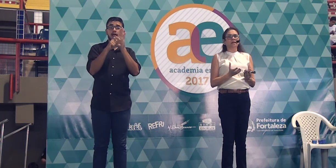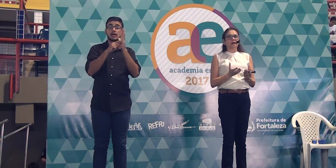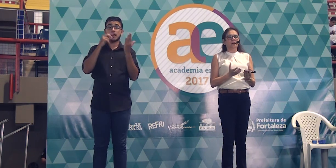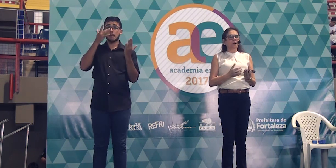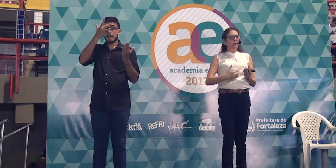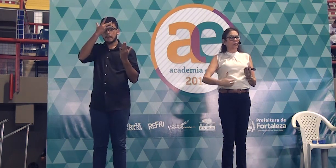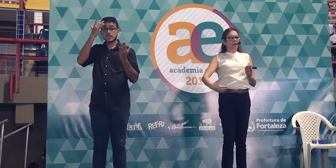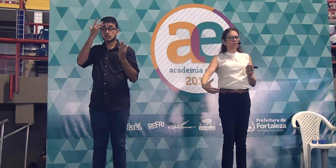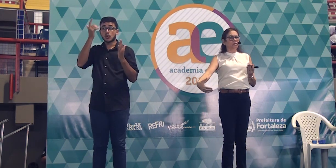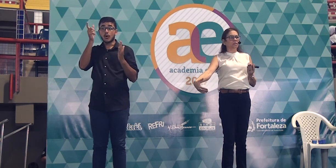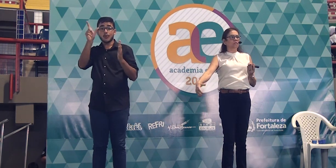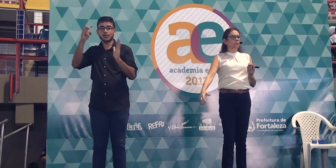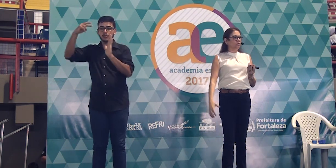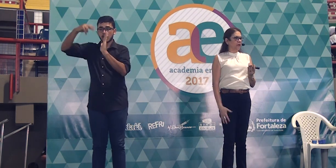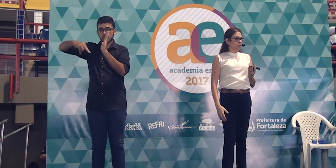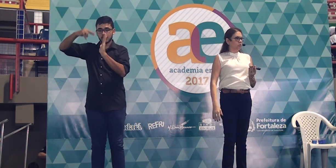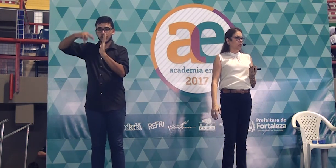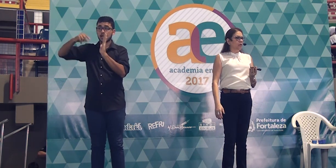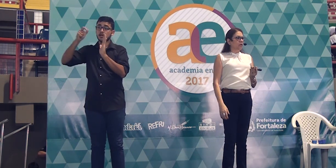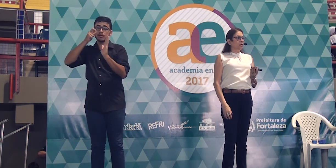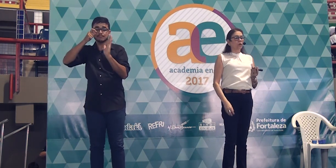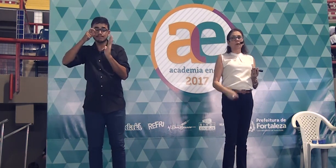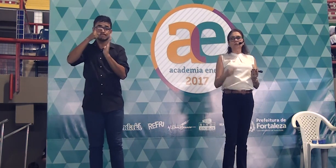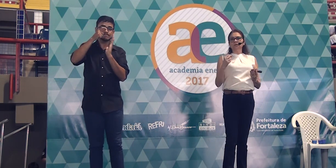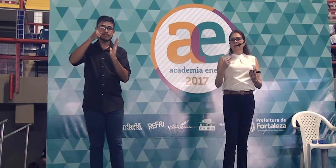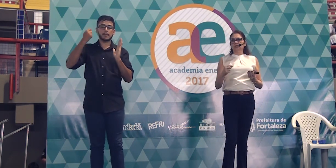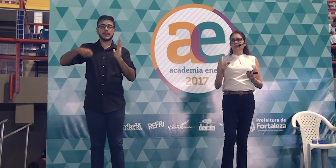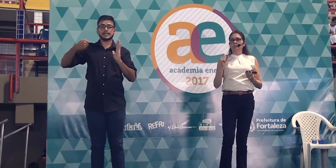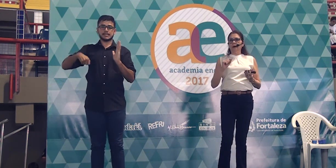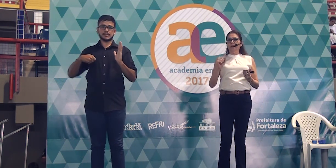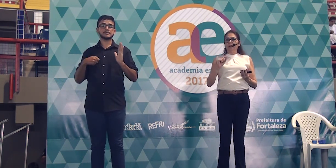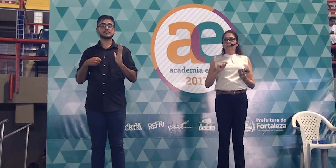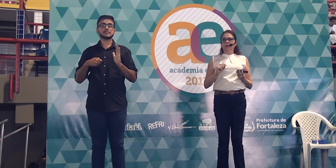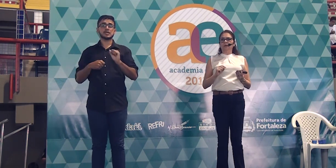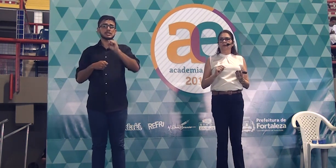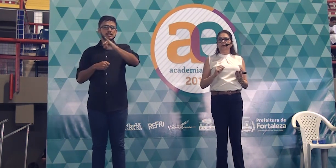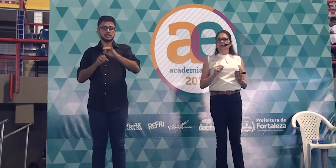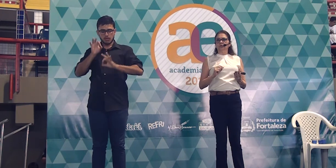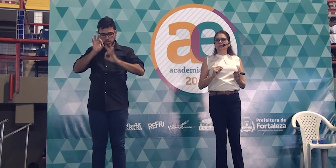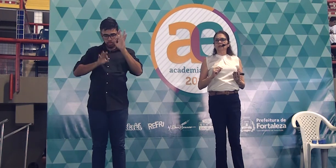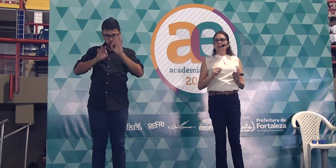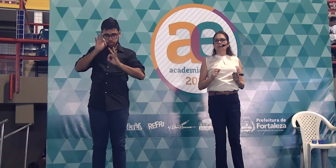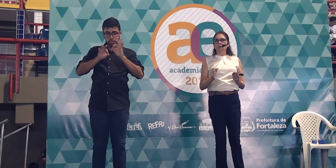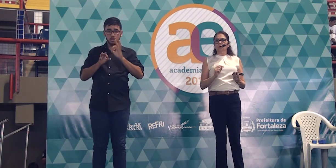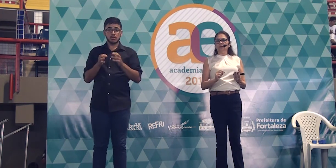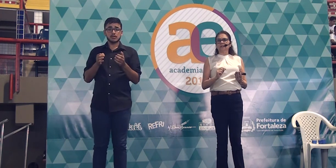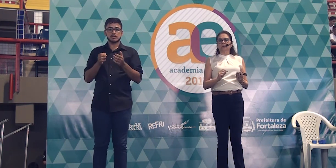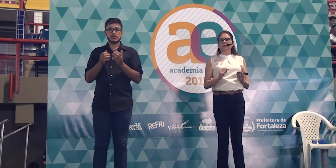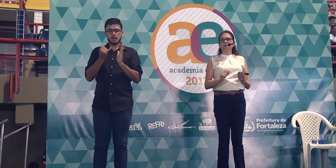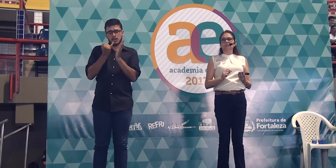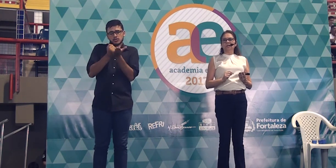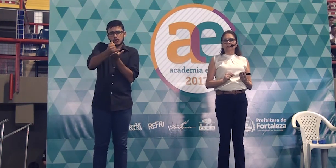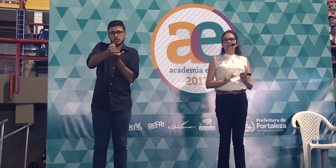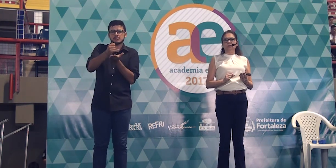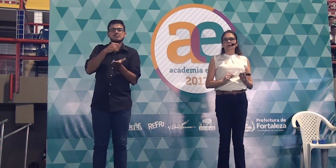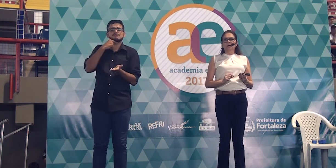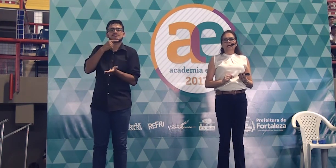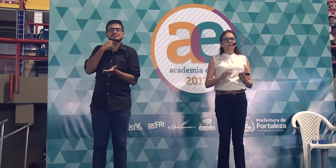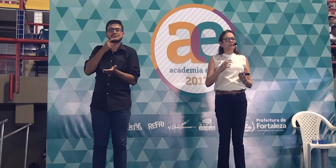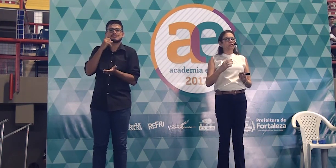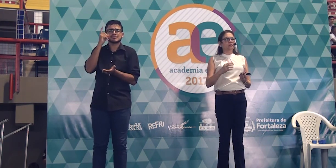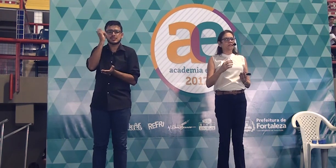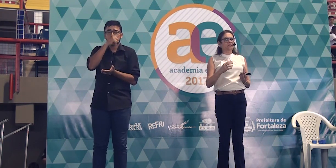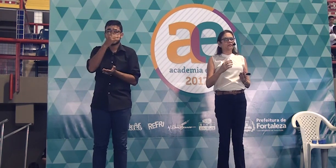interessar pelo restante do texto. Que quando o texto é mal elaborado na introdução, como consequência disso,